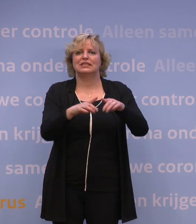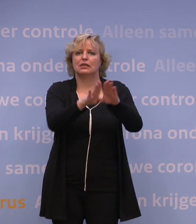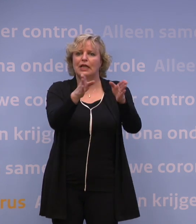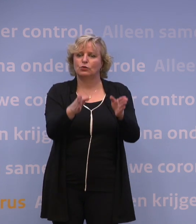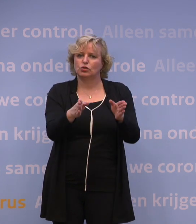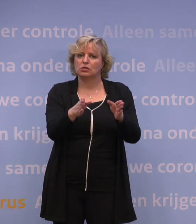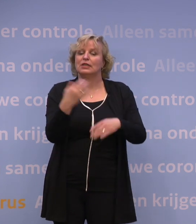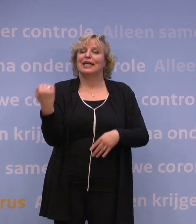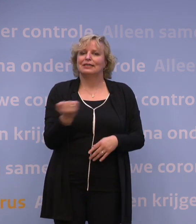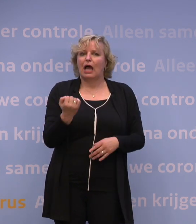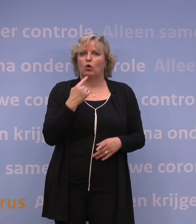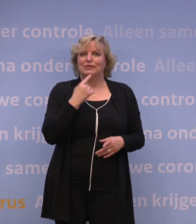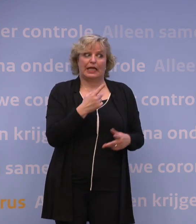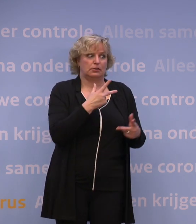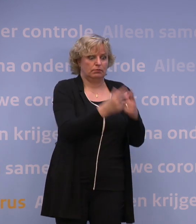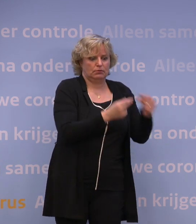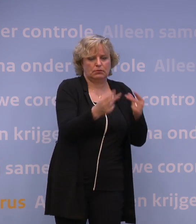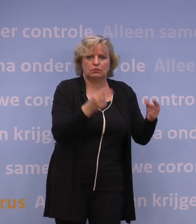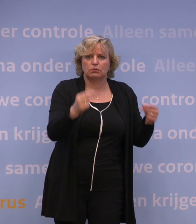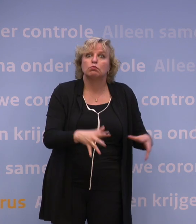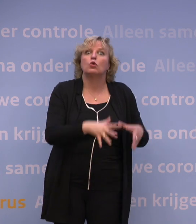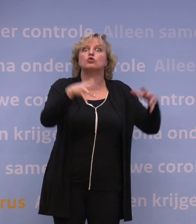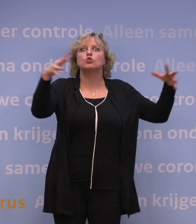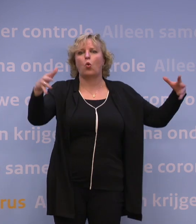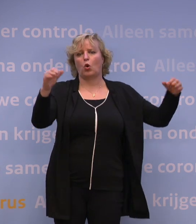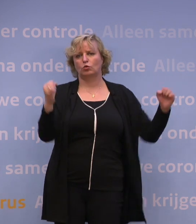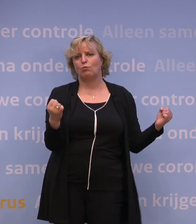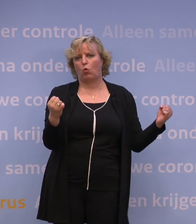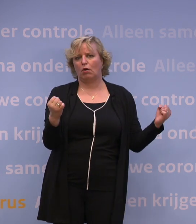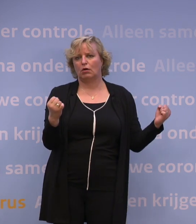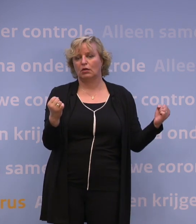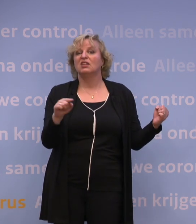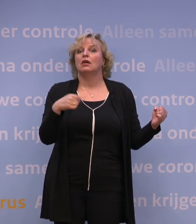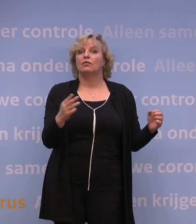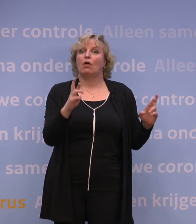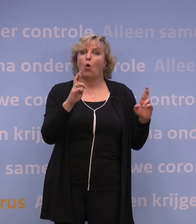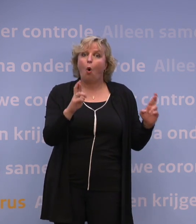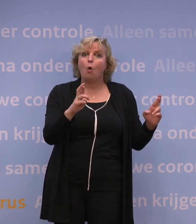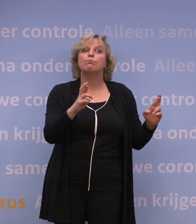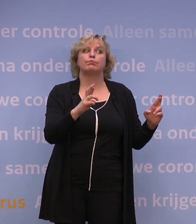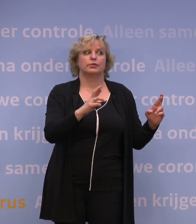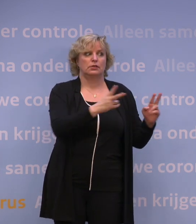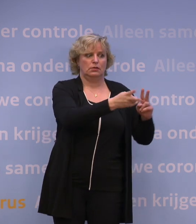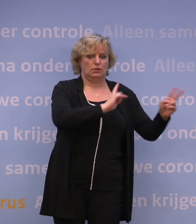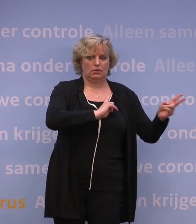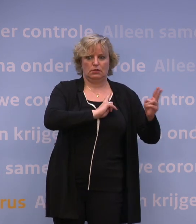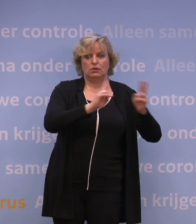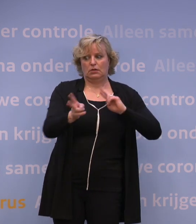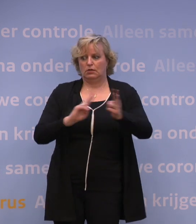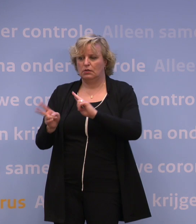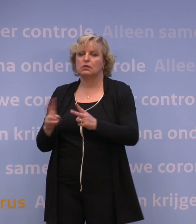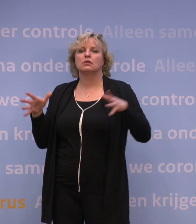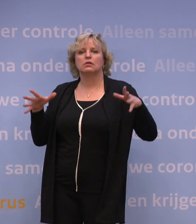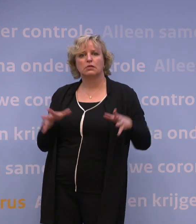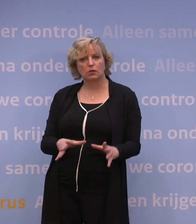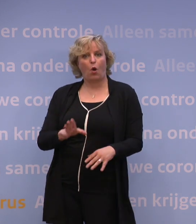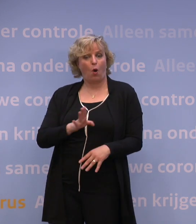groep van gevaccineerden moet echt zo hoog mogelijk zijn. Maar we hopen dat de transmissieremming ook hoog is onder gevaccineerden. En dat zou de mogelijkheid kunnen